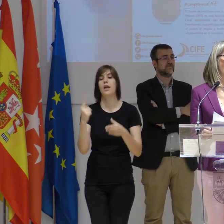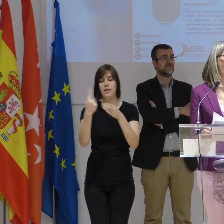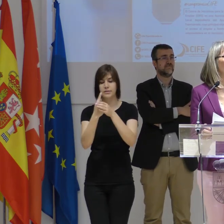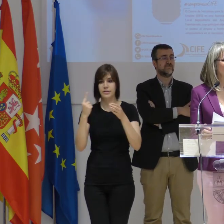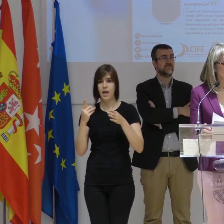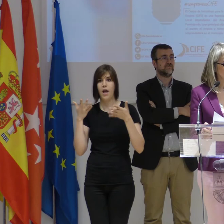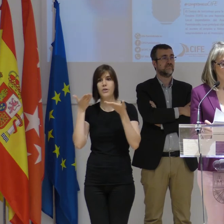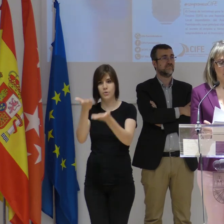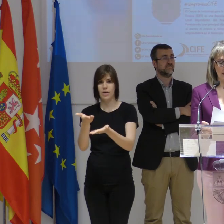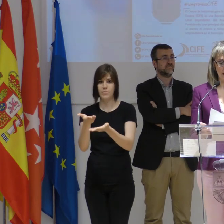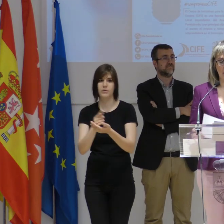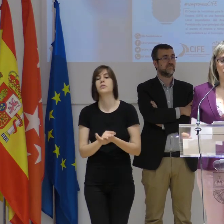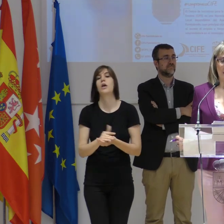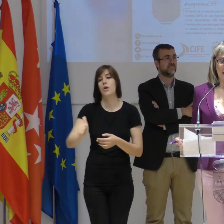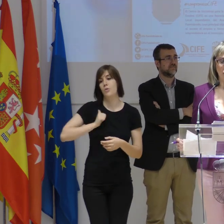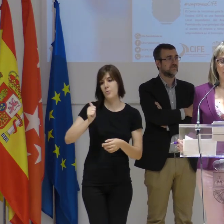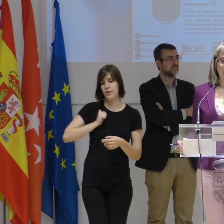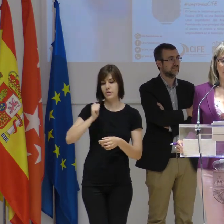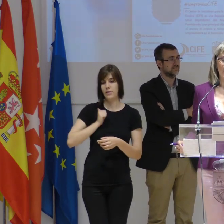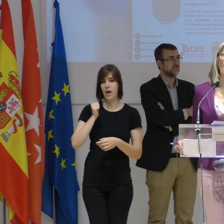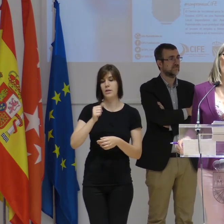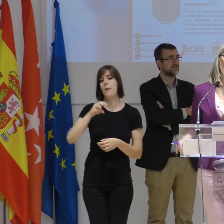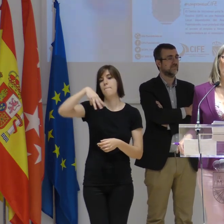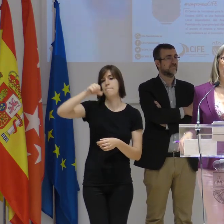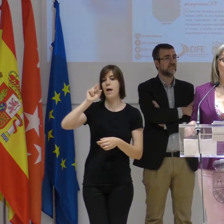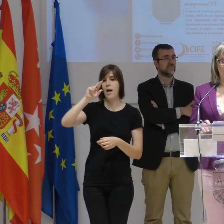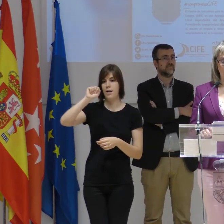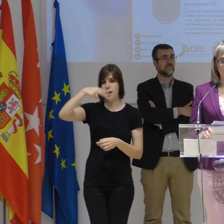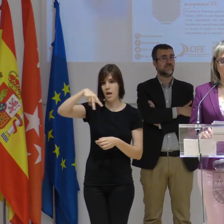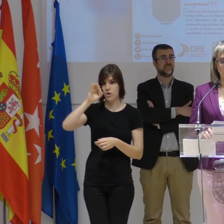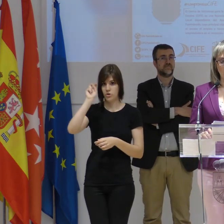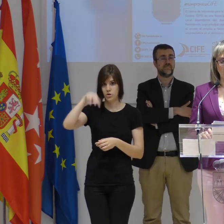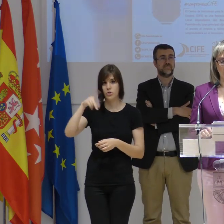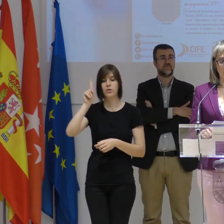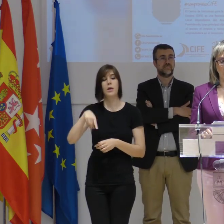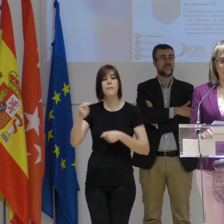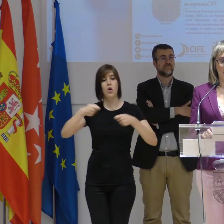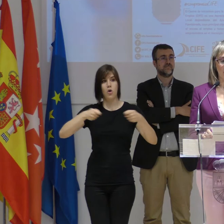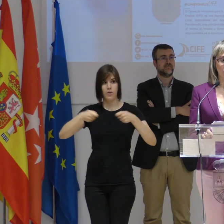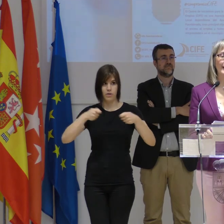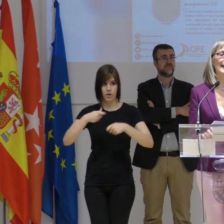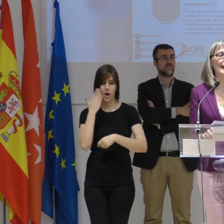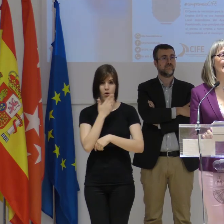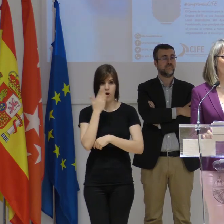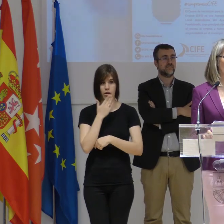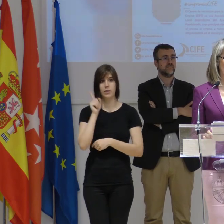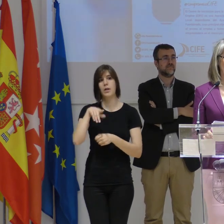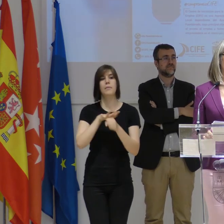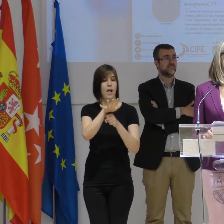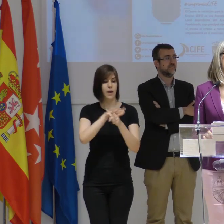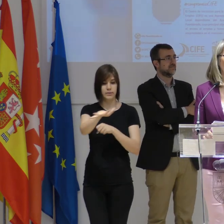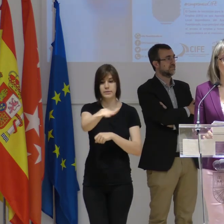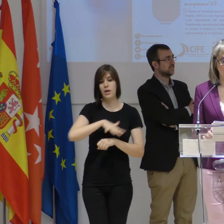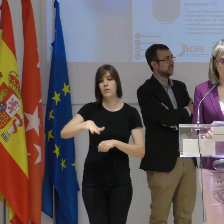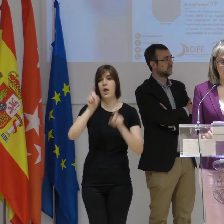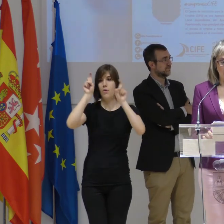programa Amitea, del Hospital Gregorio Marañón. También colabora en la coordinación escolar con servicios de la dirección del Área Territorial